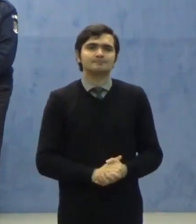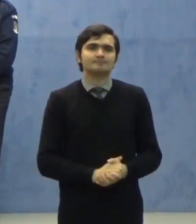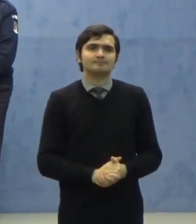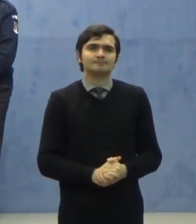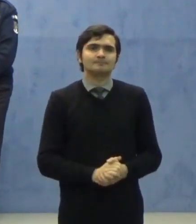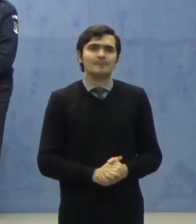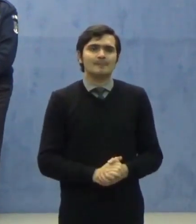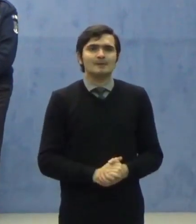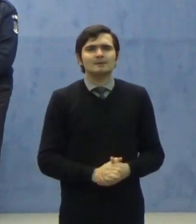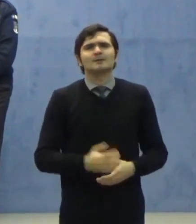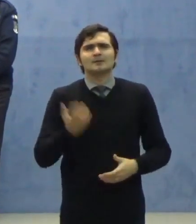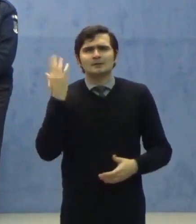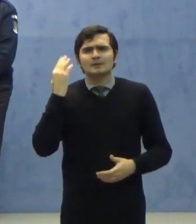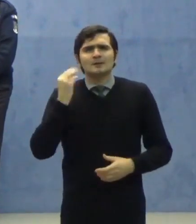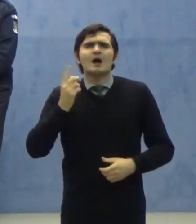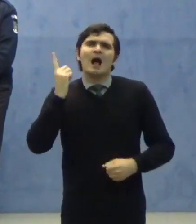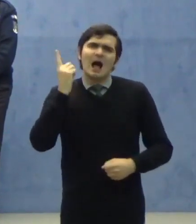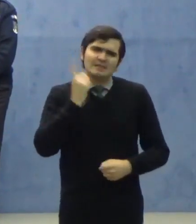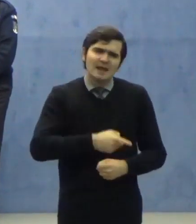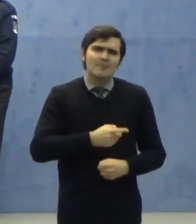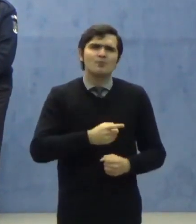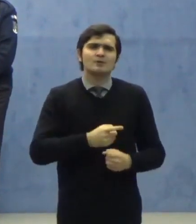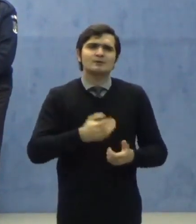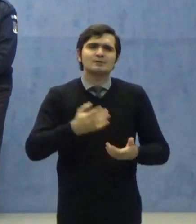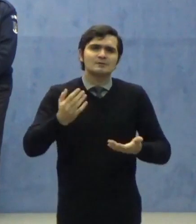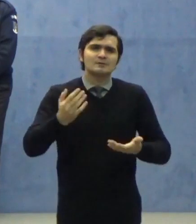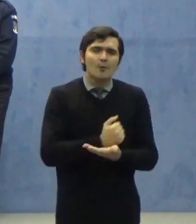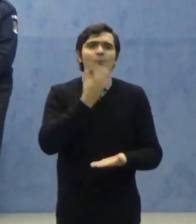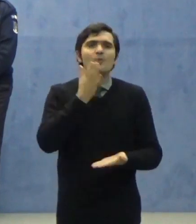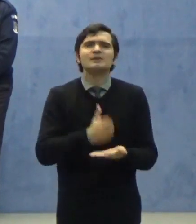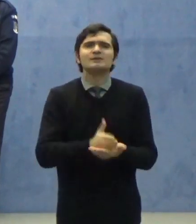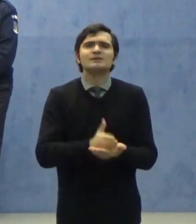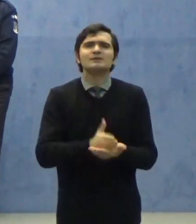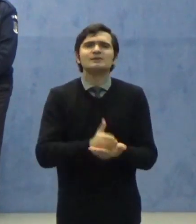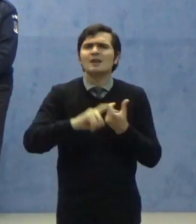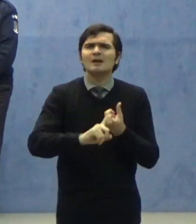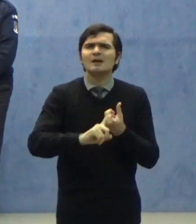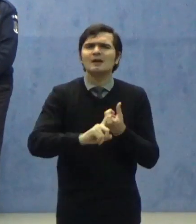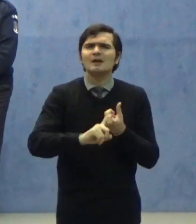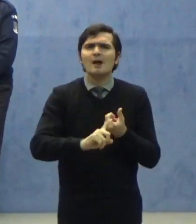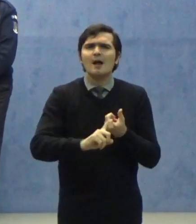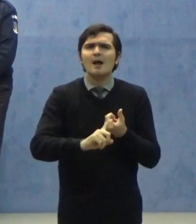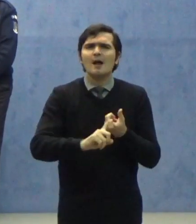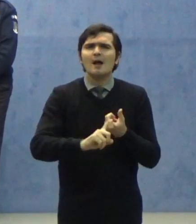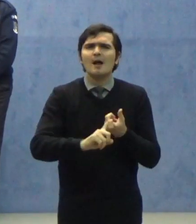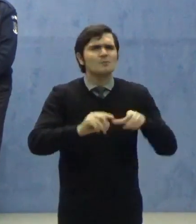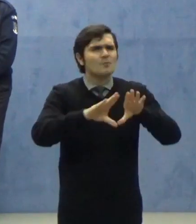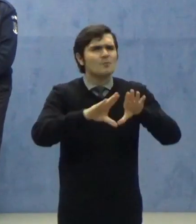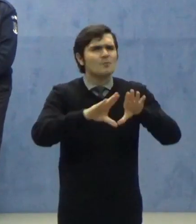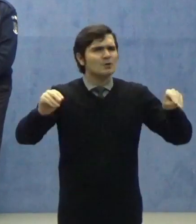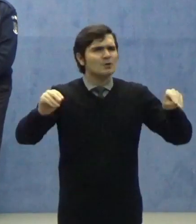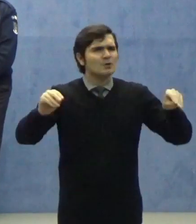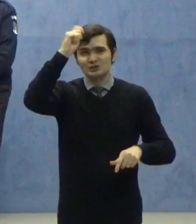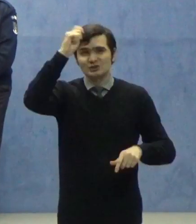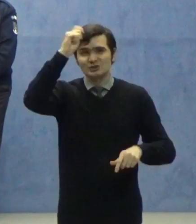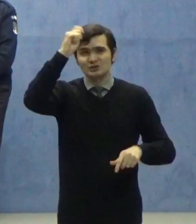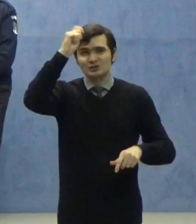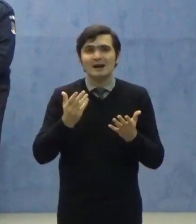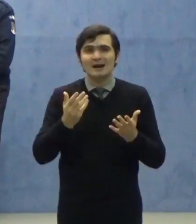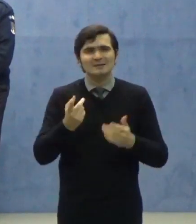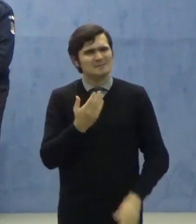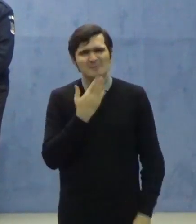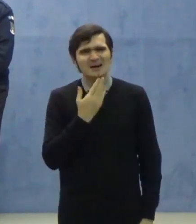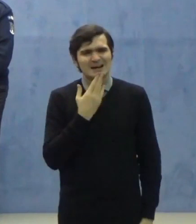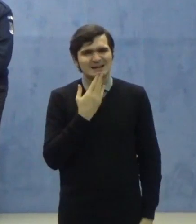A trebuit să luăm o deciză cu privire la mulți cetățeni care, din păcate,